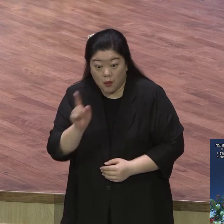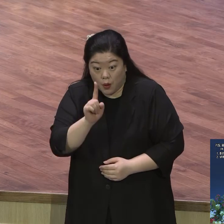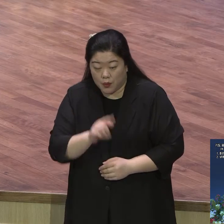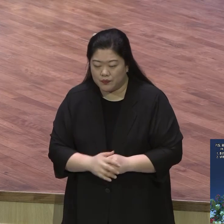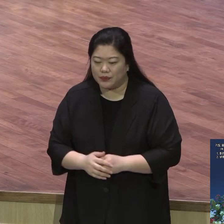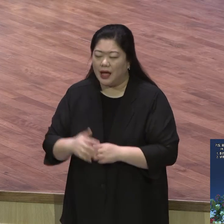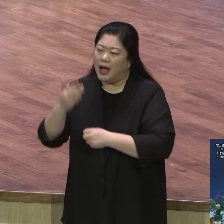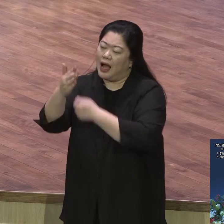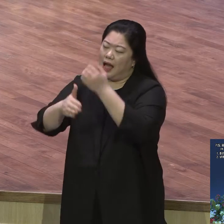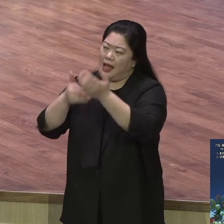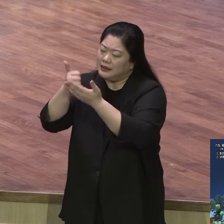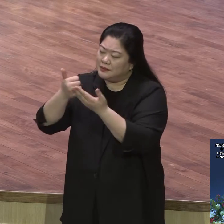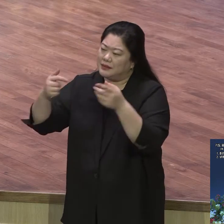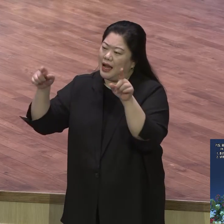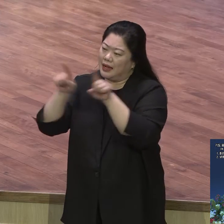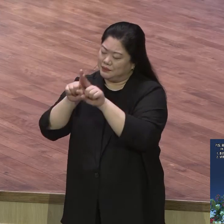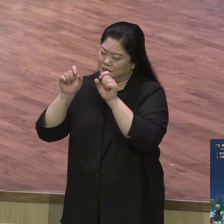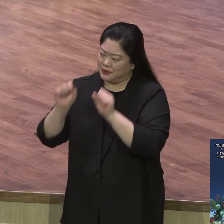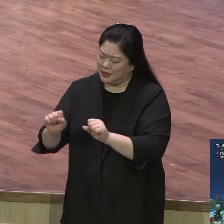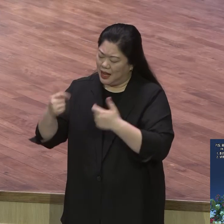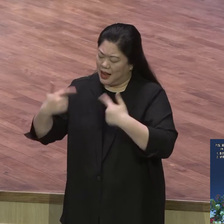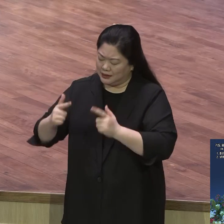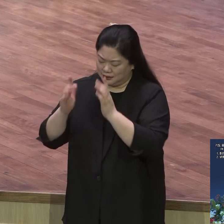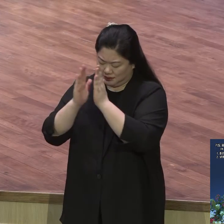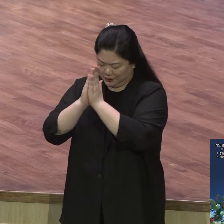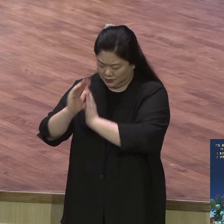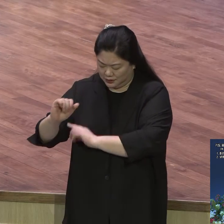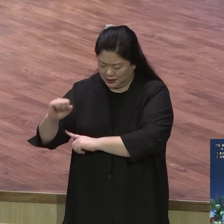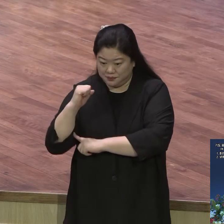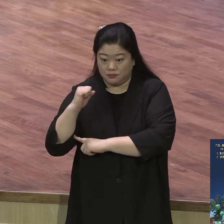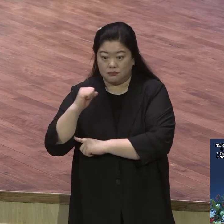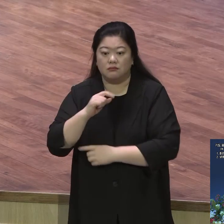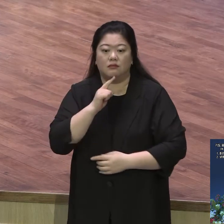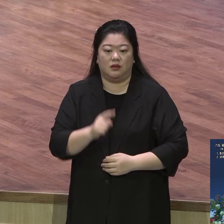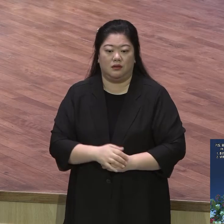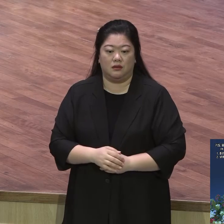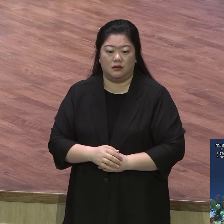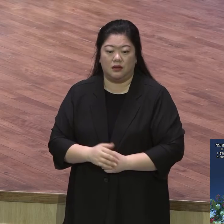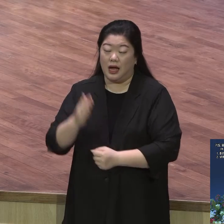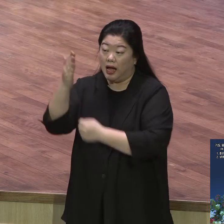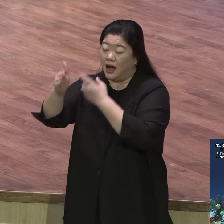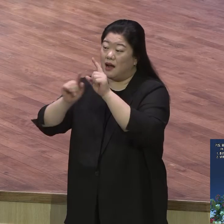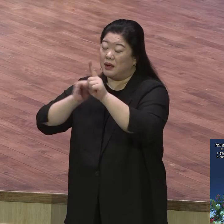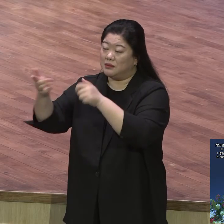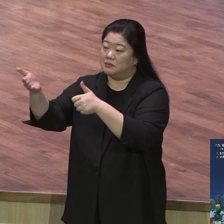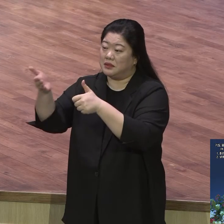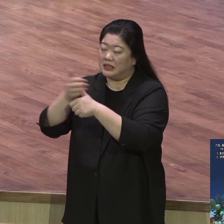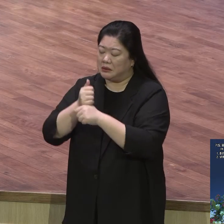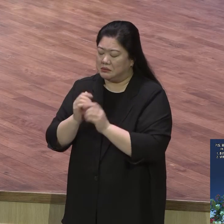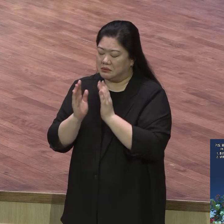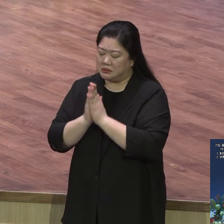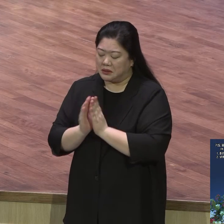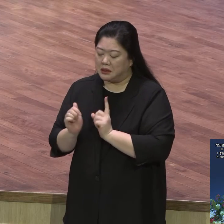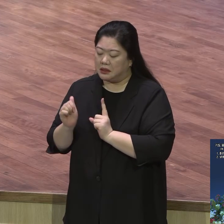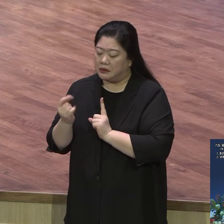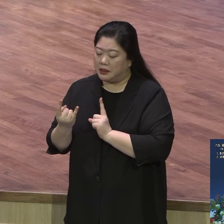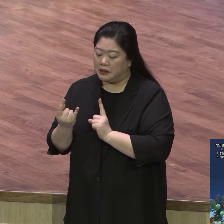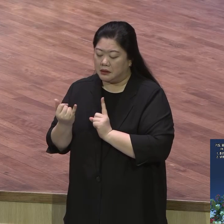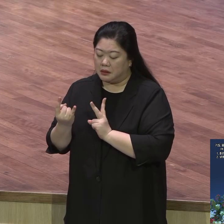되라 하나님의 언약을 굳게 붙들고 기도하고 또 기도해라 중부 기도를 통해 하나님의